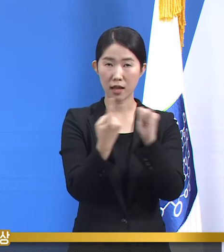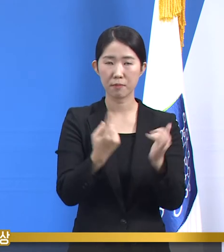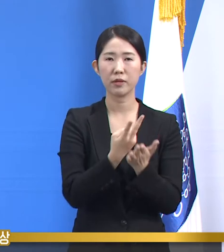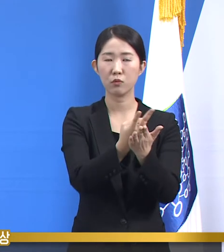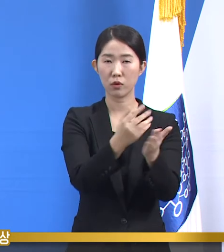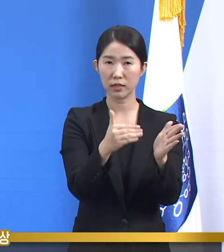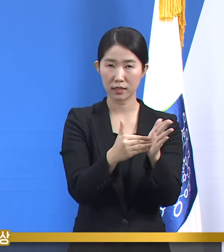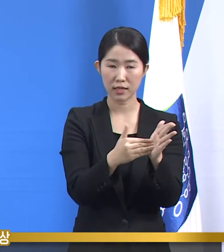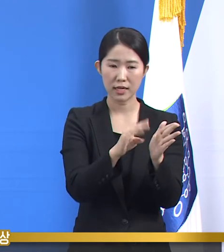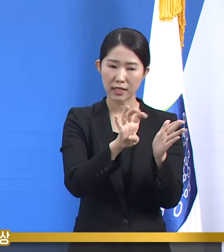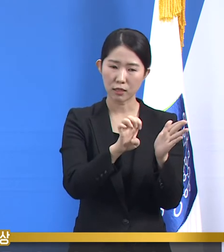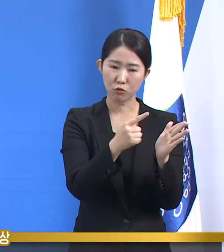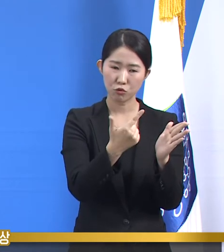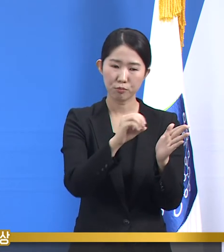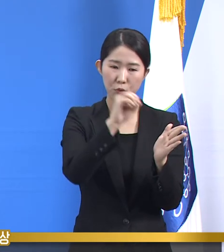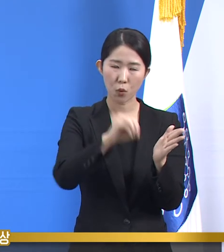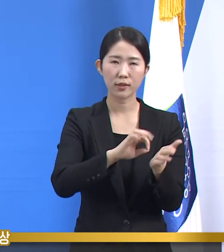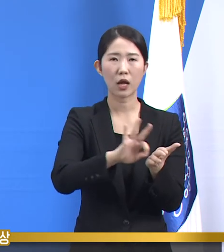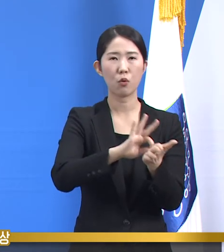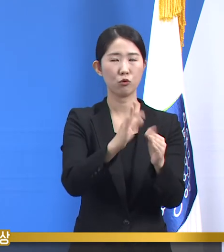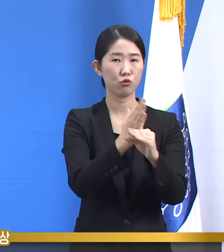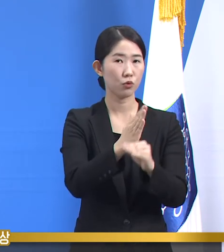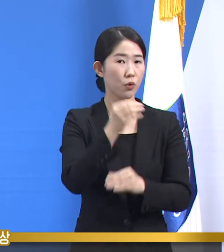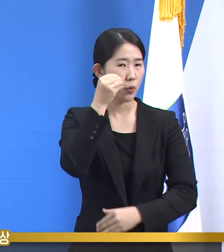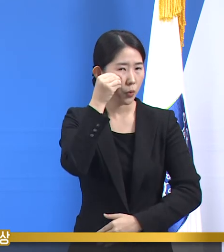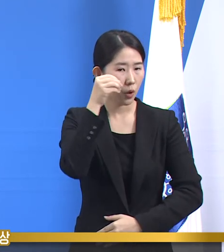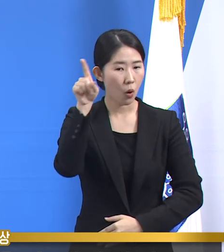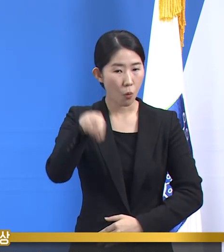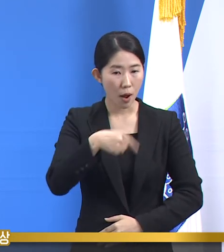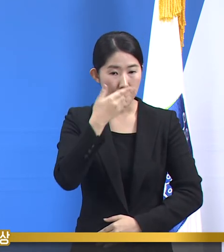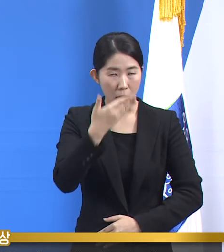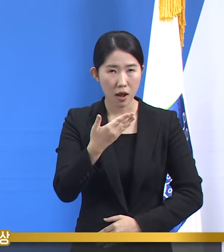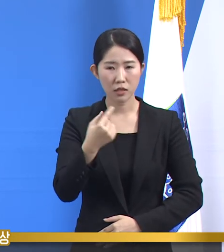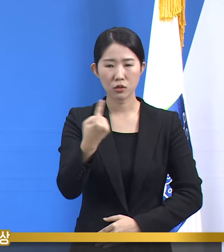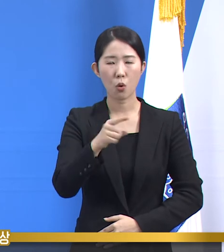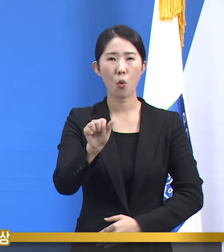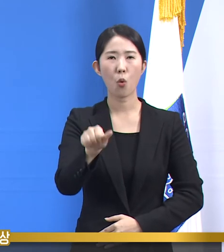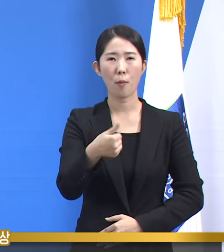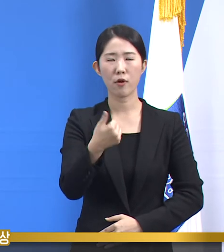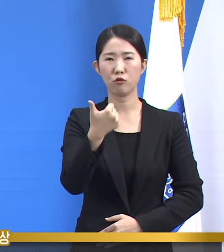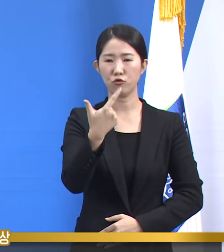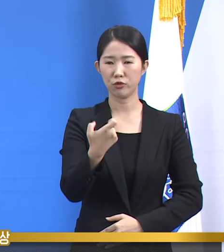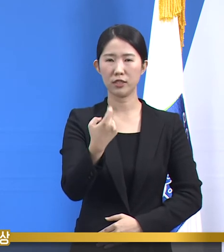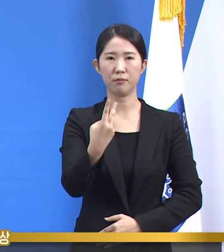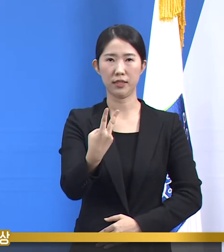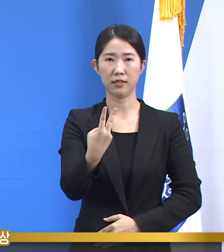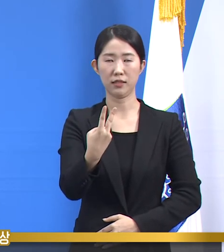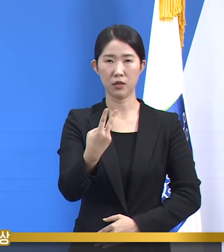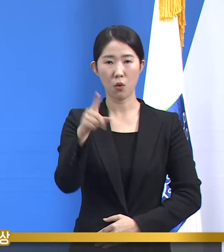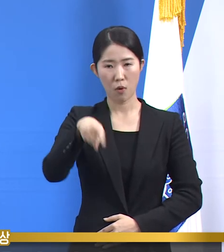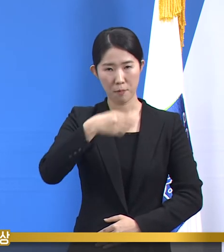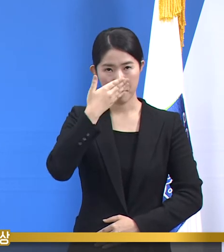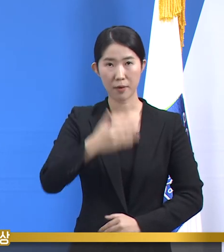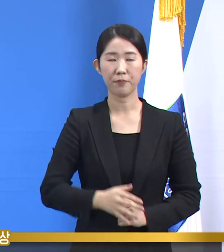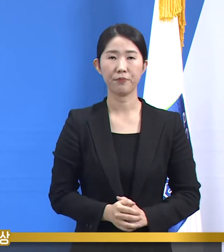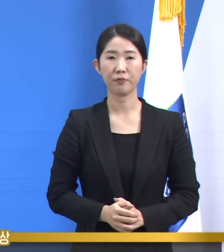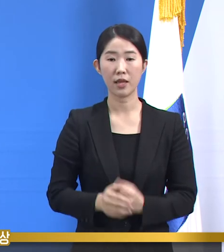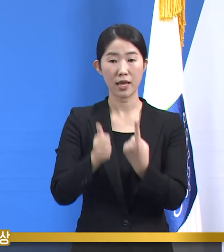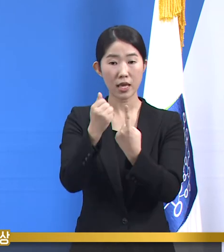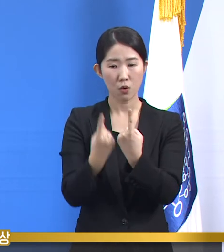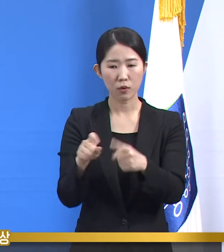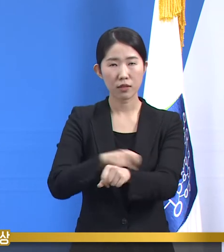가동률을 보이며 자녀 수용 가능 인원은 1562명입니다. 제1호 특별생활치료센터에는